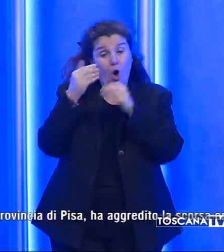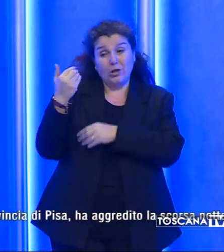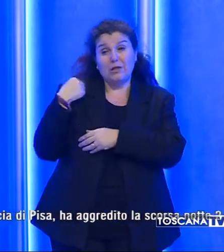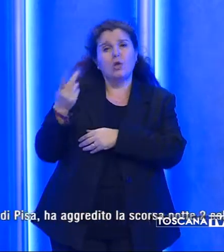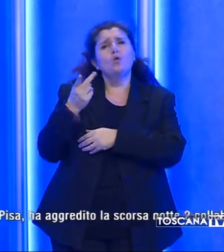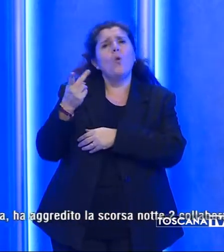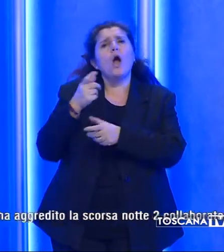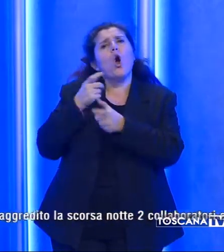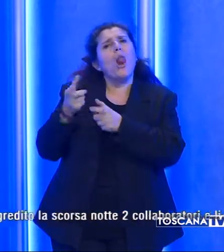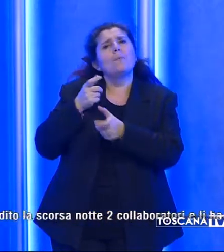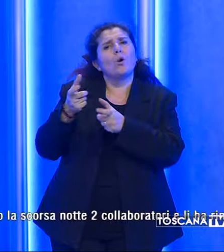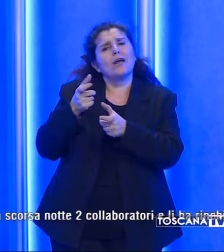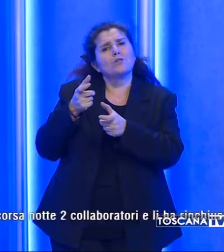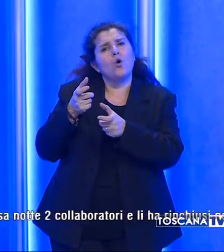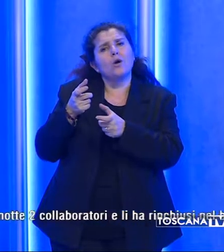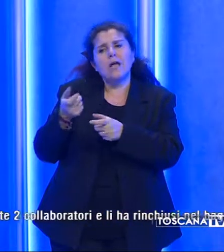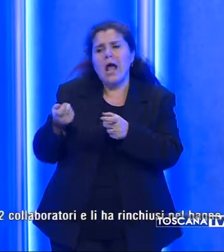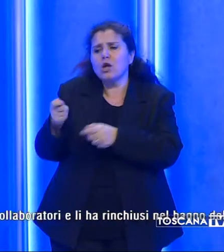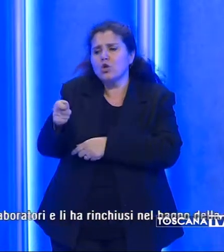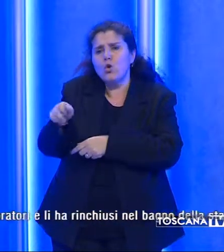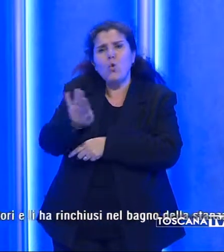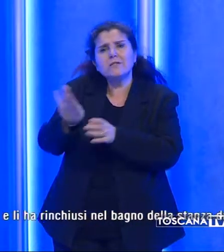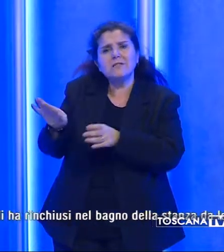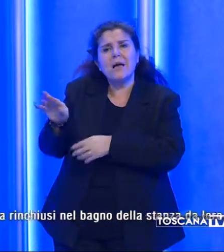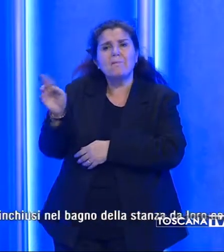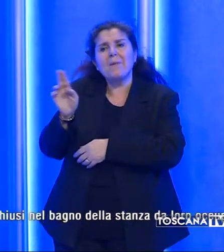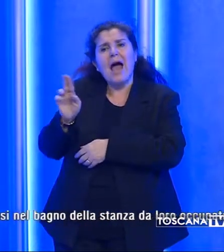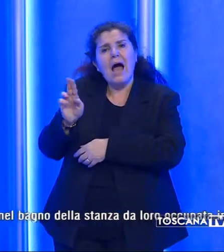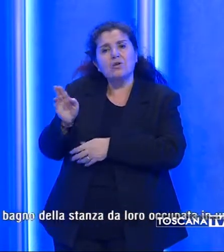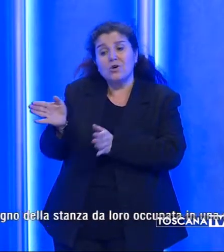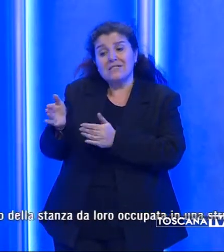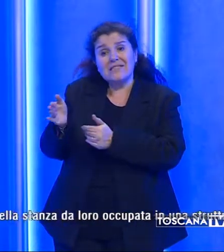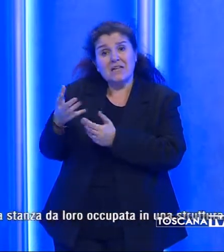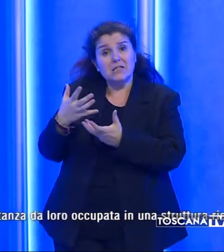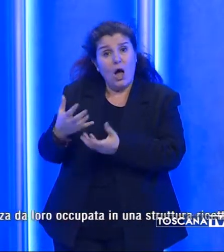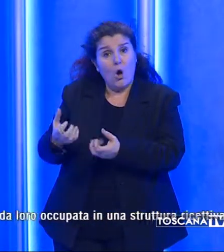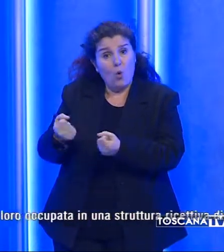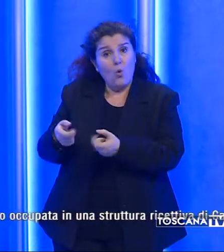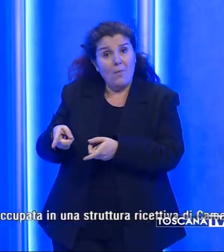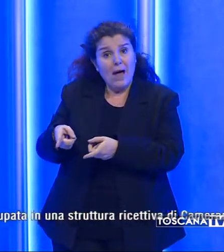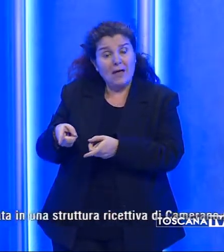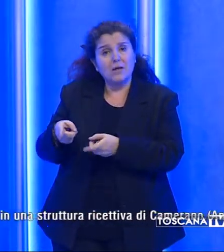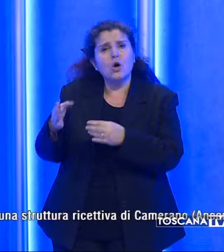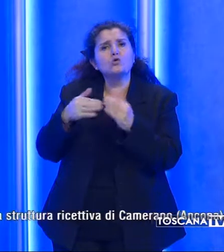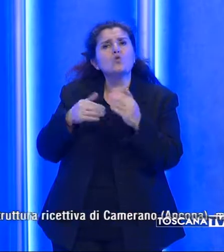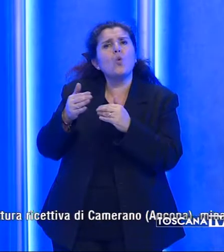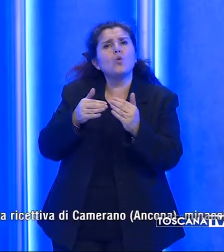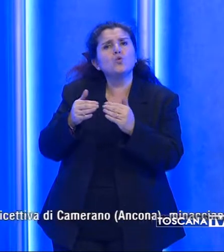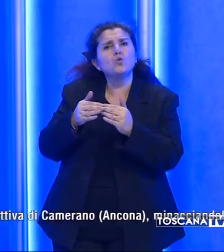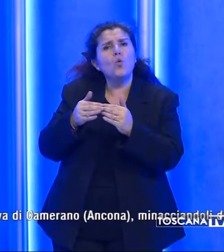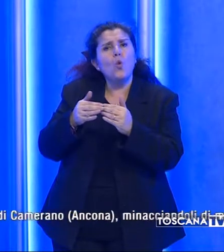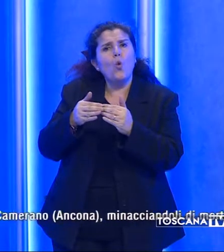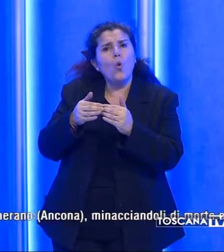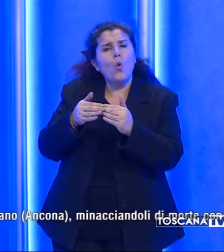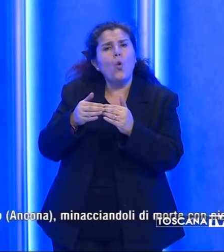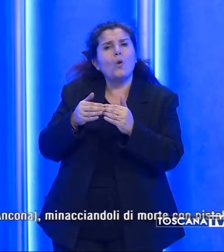collaboratori e li ha rinchiusi nel bagno della stanza da loro occupata in una struttura ricettiva